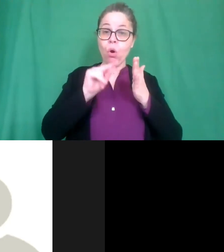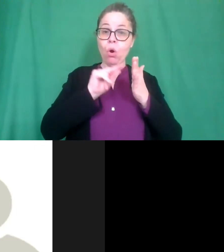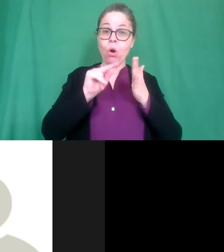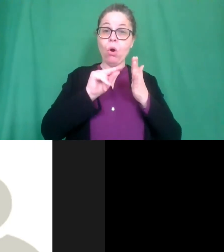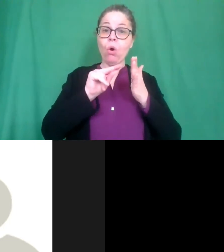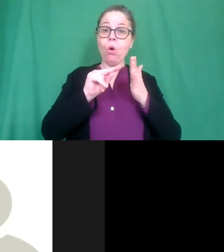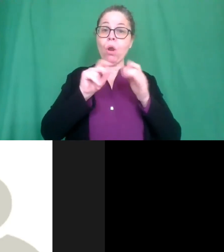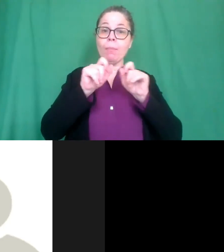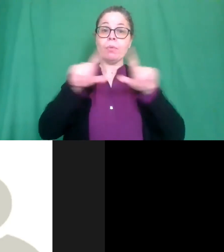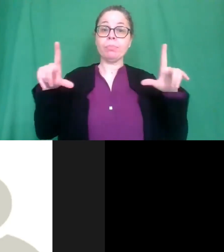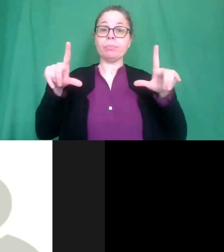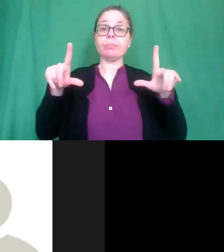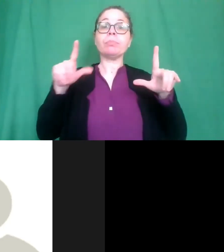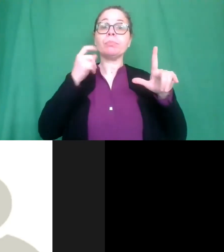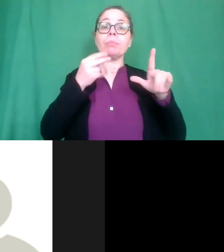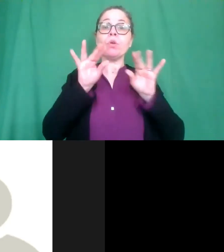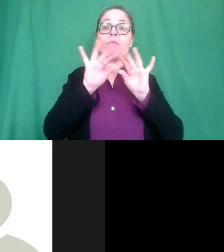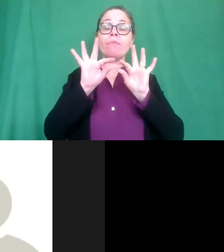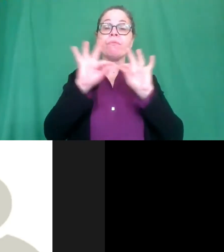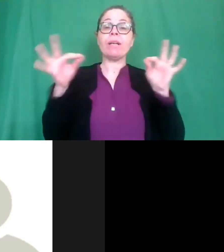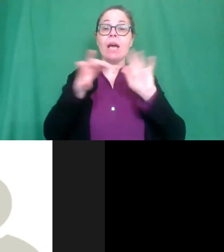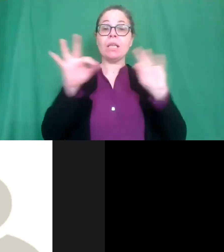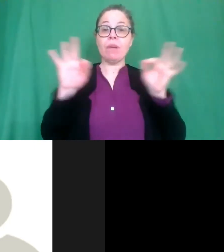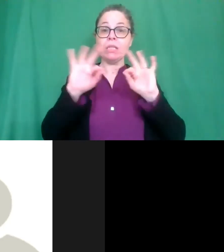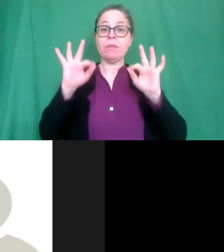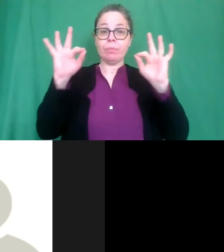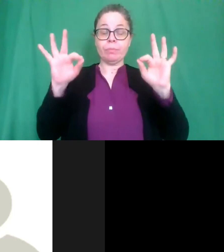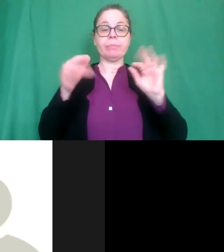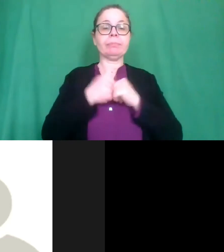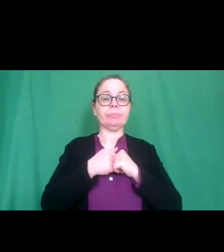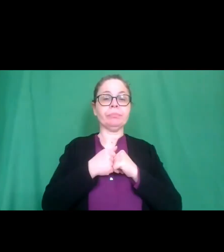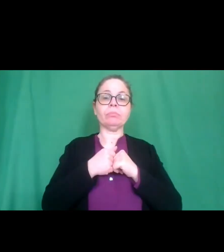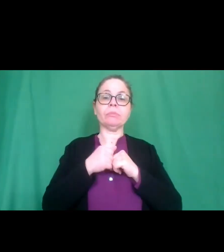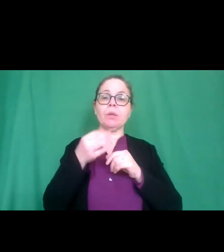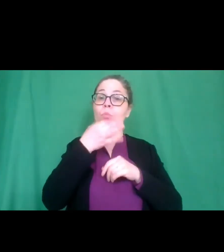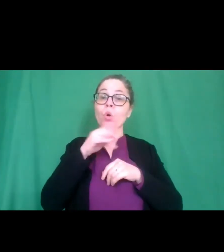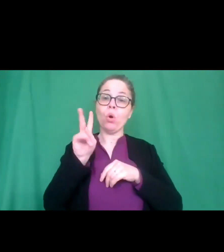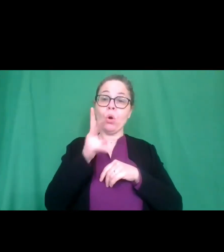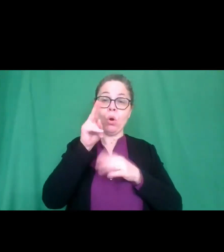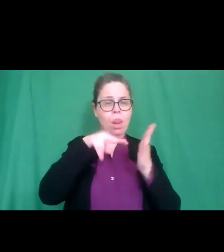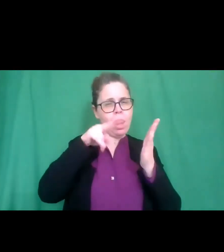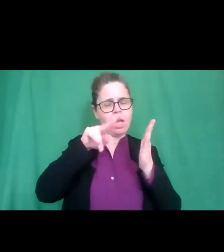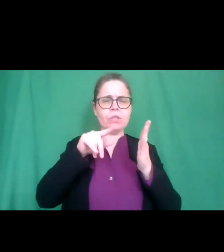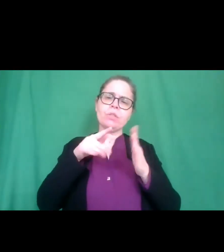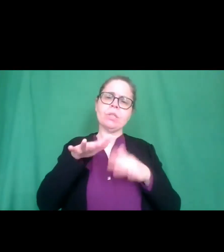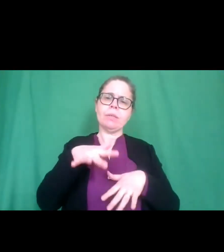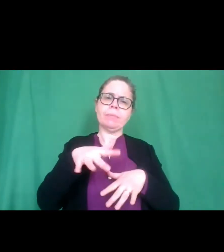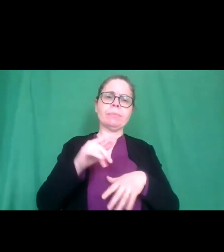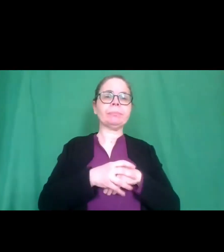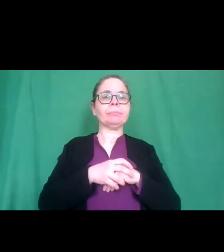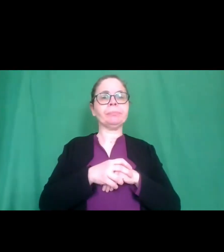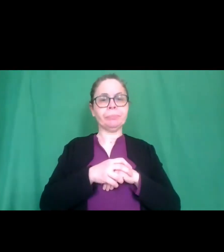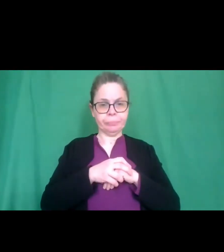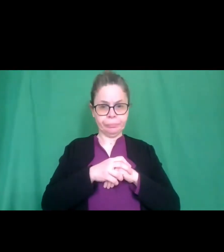scuola che abbiamo citato ora ok quindi le troverete pubblicate tra qualche giorno saranno pronte